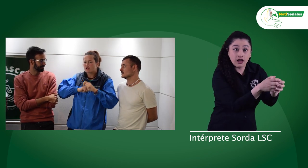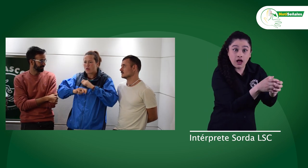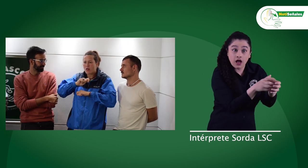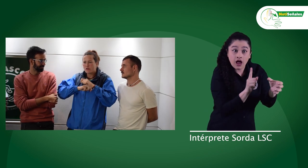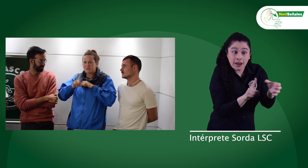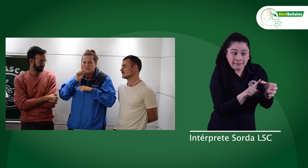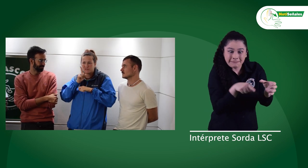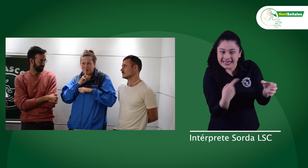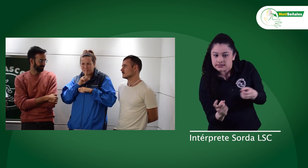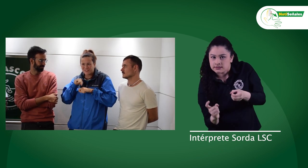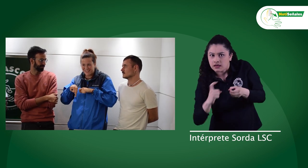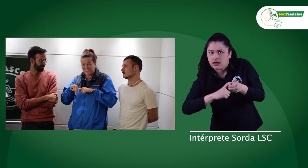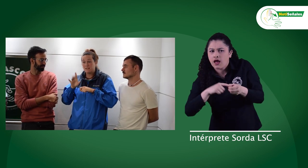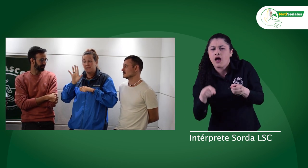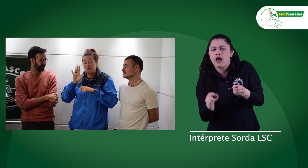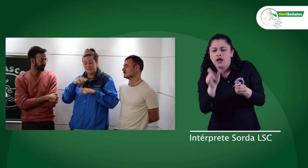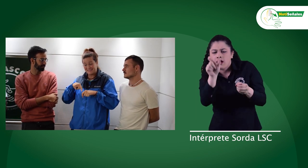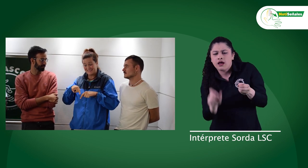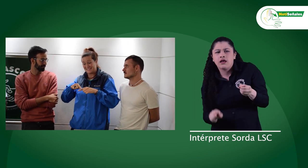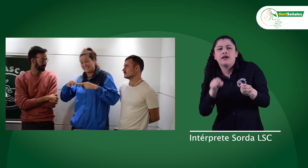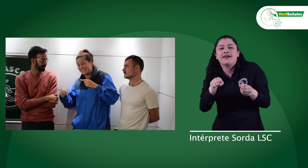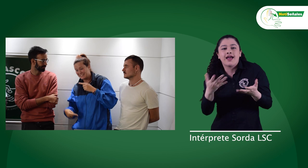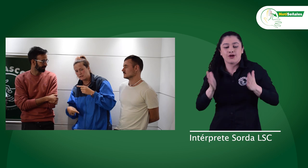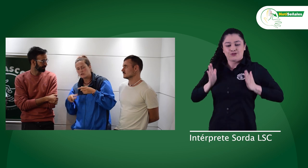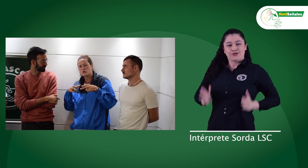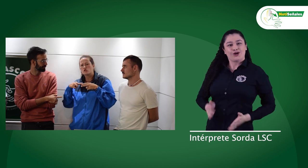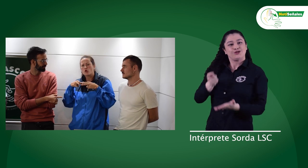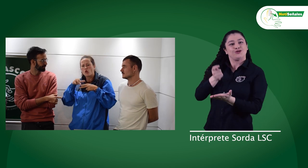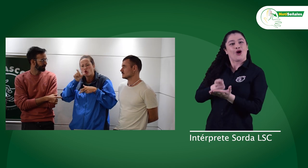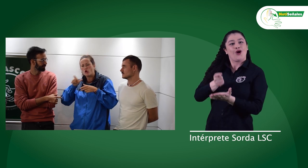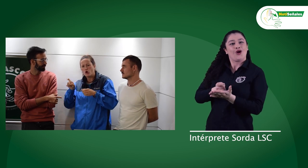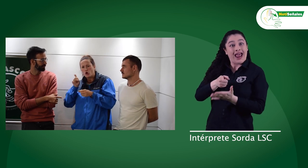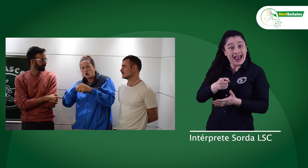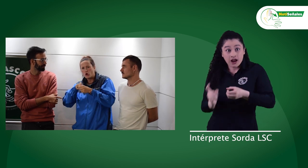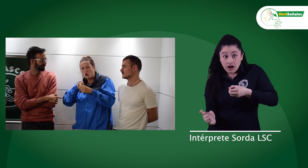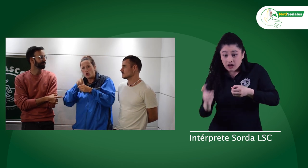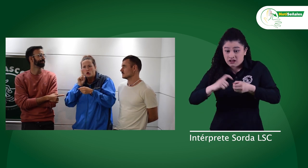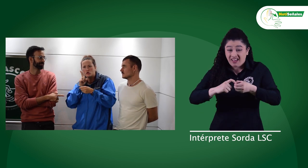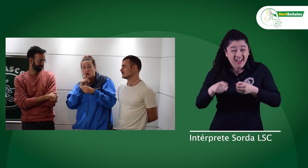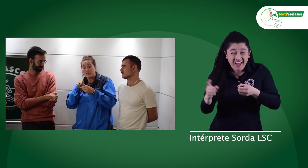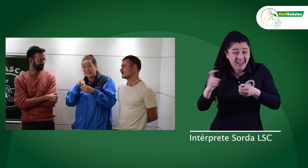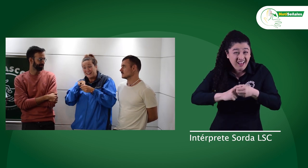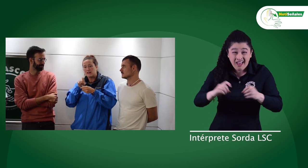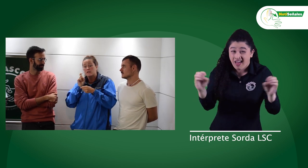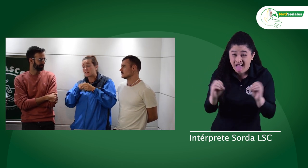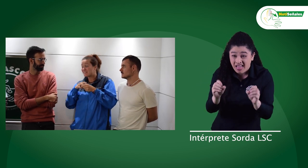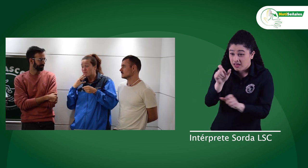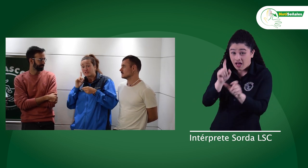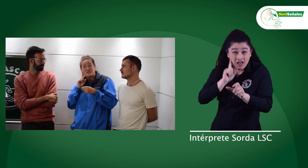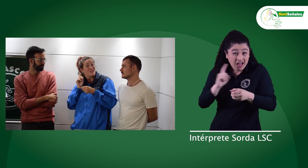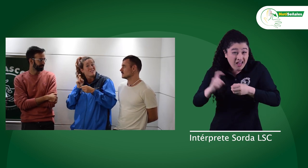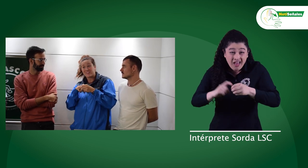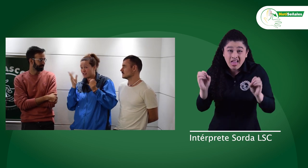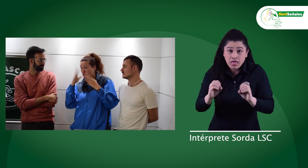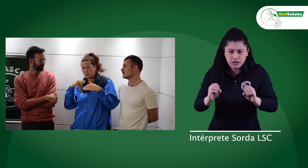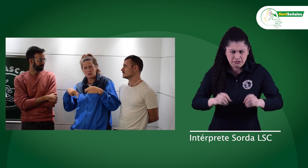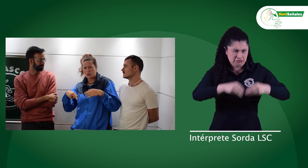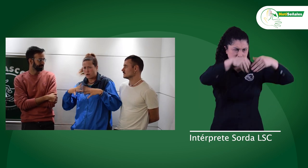imprescindible estar asociado si quieres estar dentro de esta estructura. Y allí es donde se ha visto el crecimiento con la